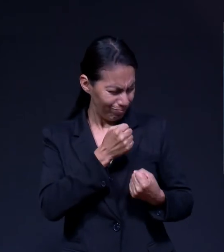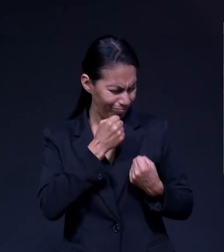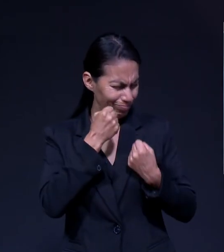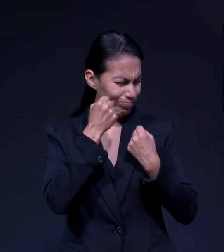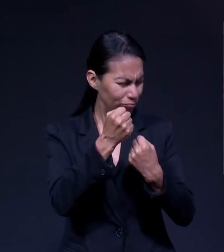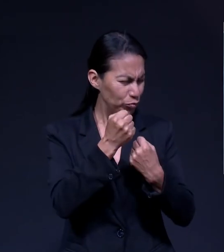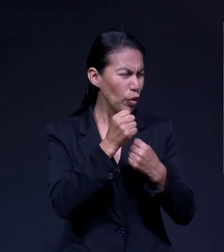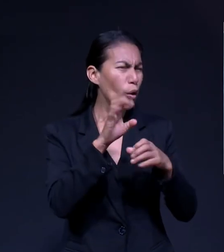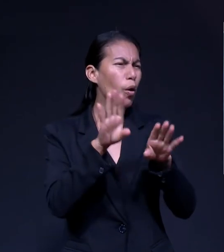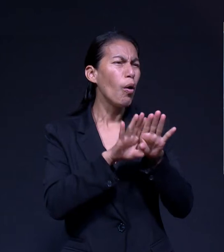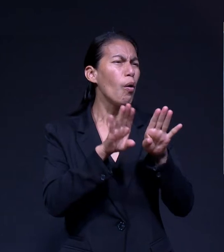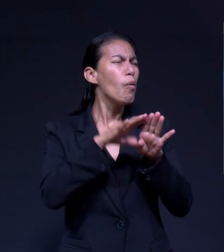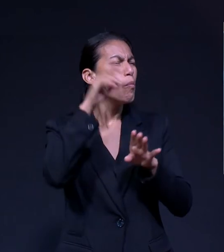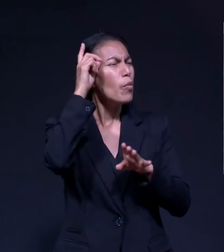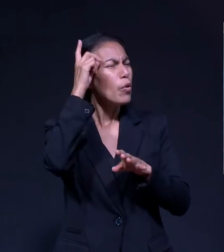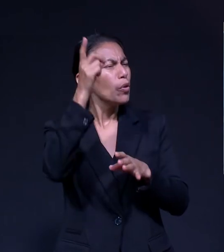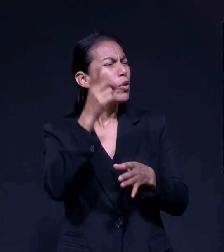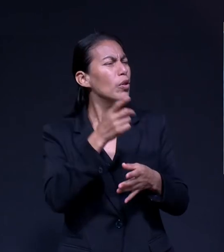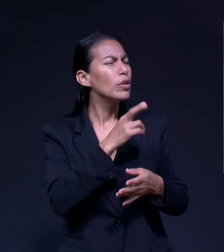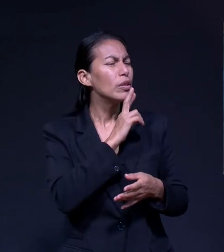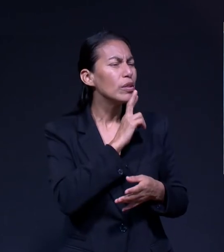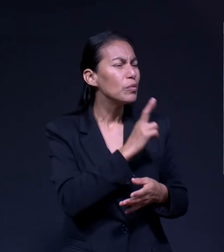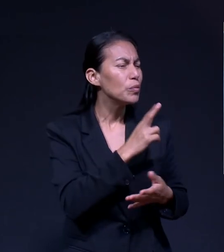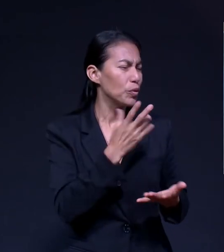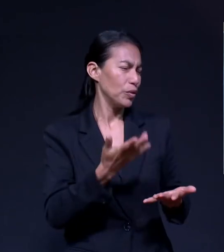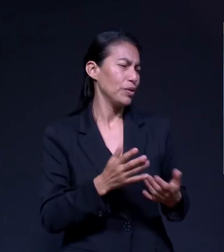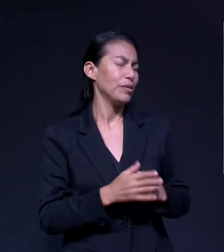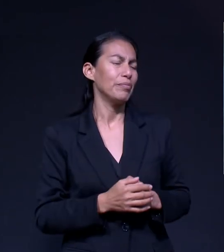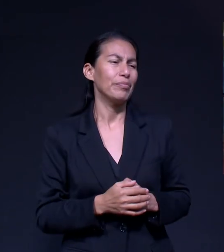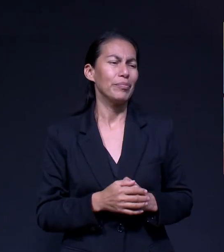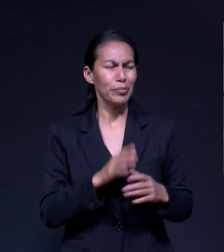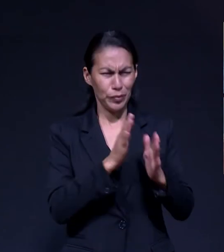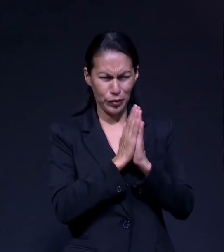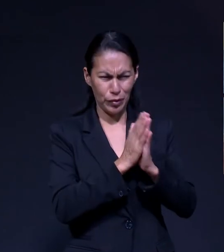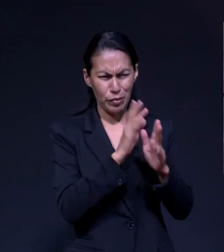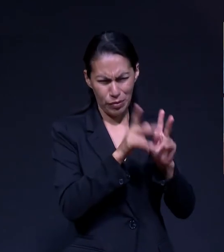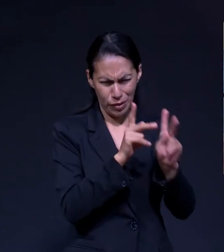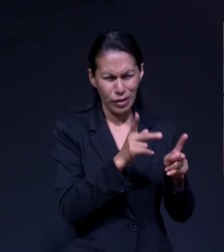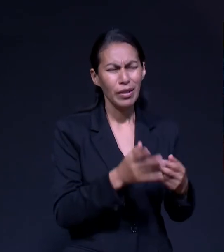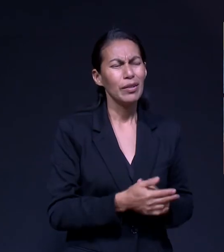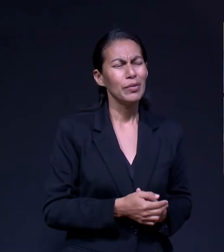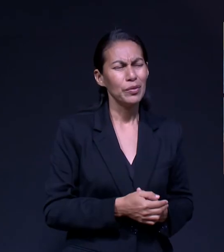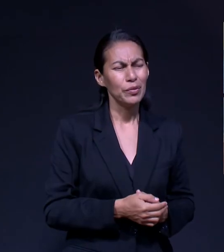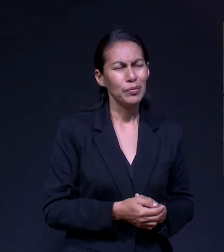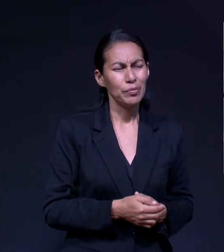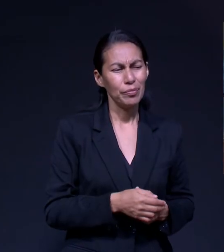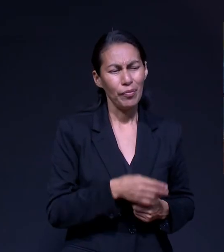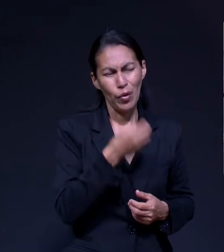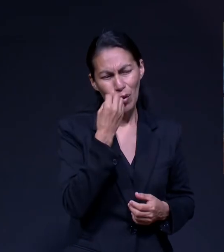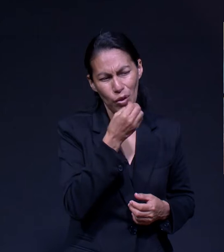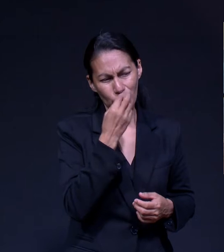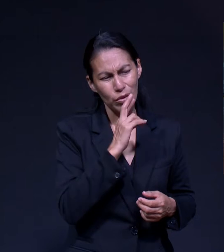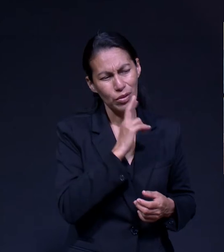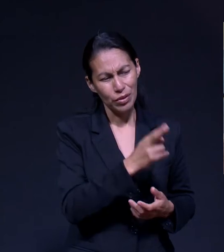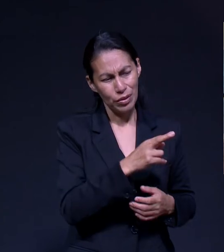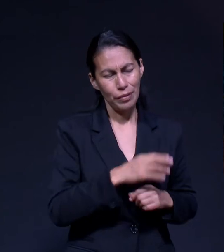fe al ver cómo Dios ha respondido a esas oraciones Cuéntanos alguna anécdota de estas oraciones contestadas, digamos